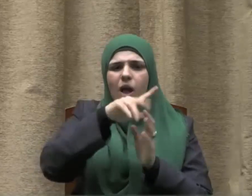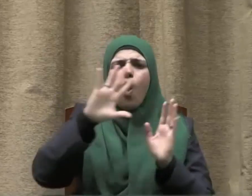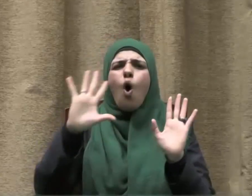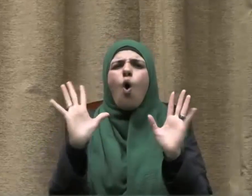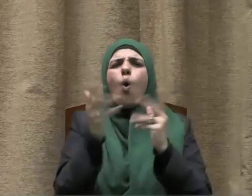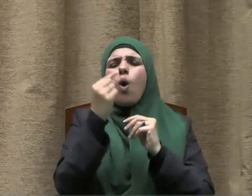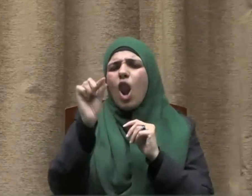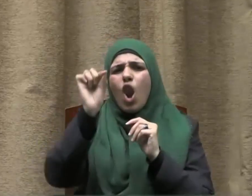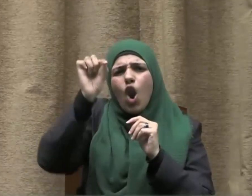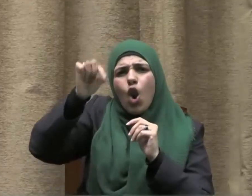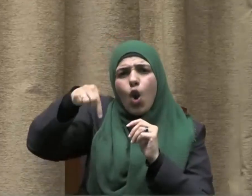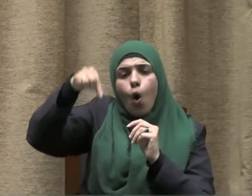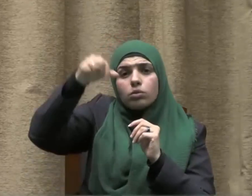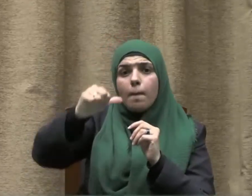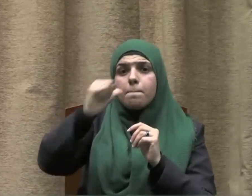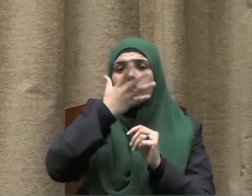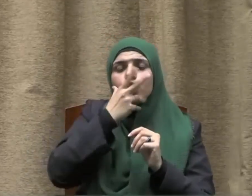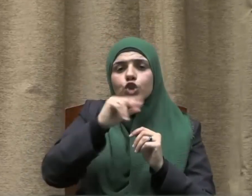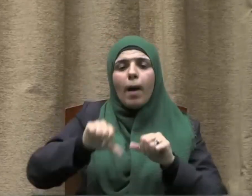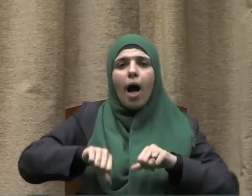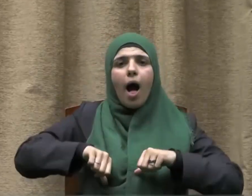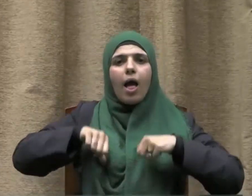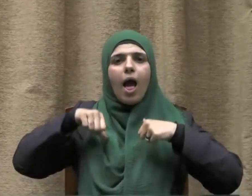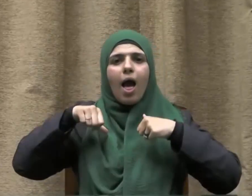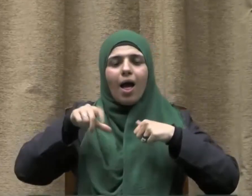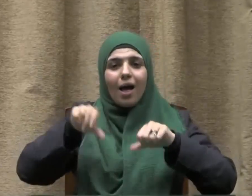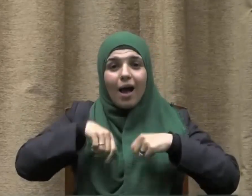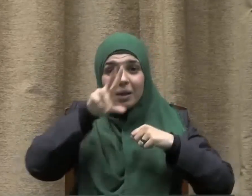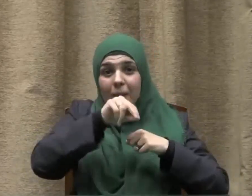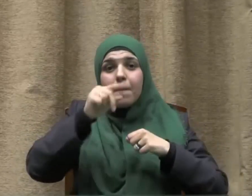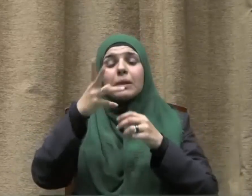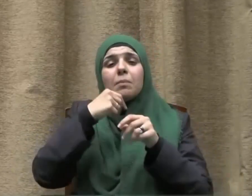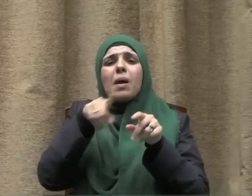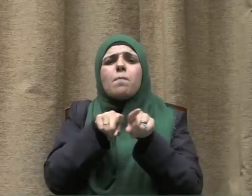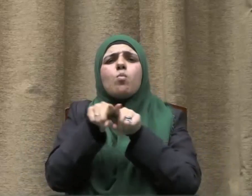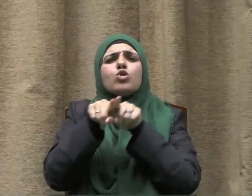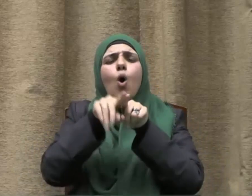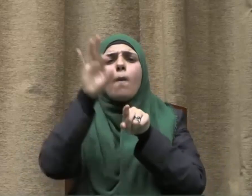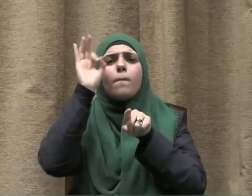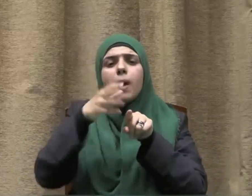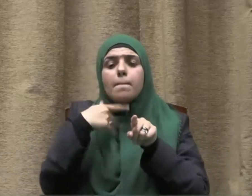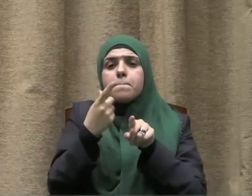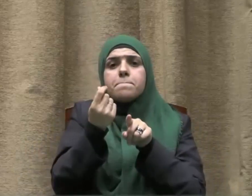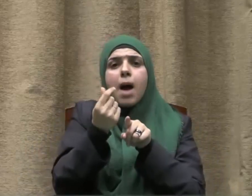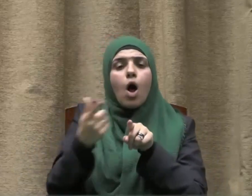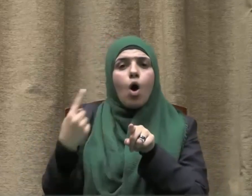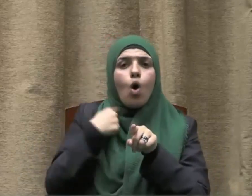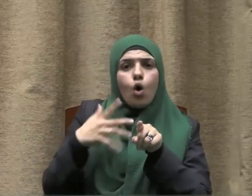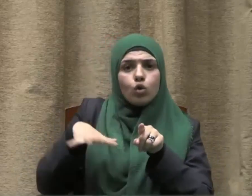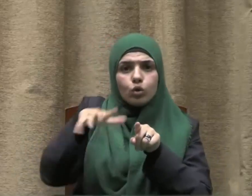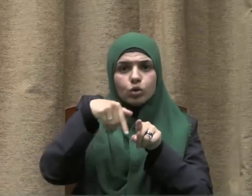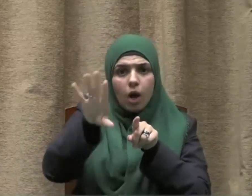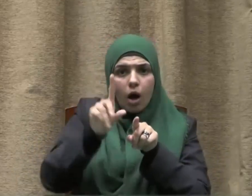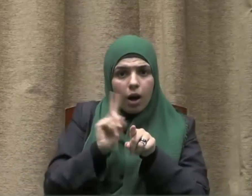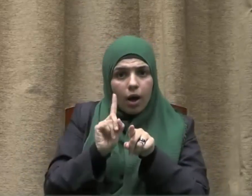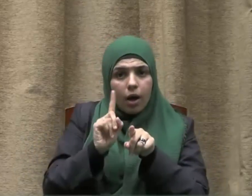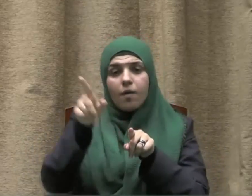نقطة ماء تساوي حياة كما أنها تساوي مالا مقوما وإن